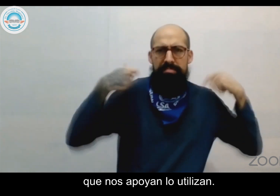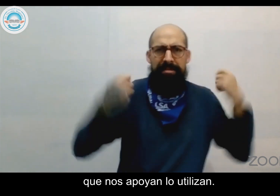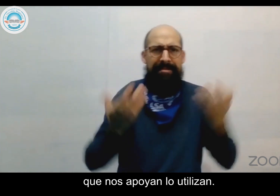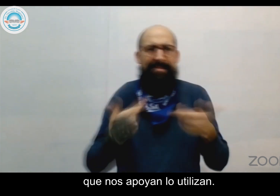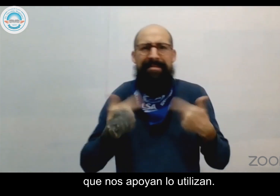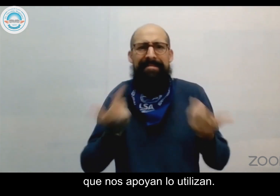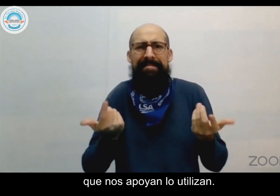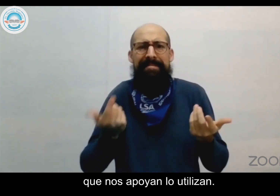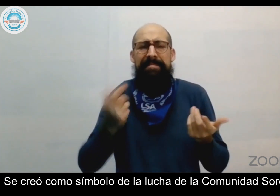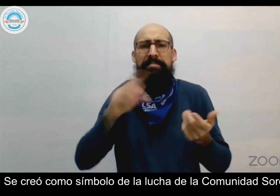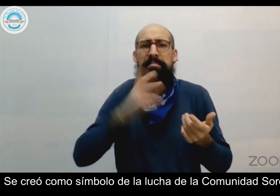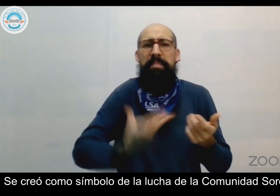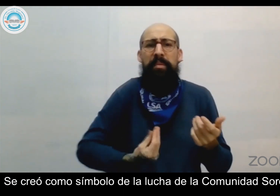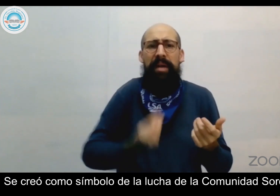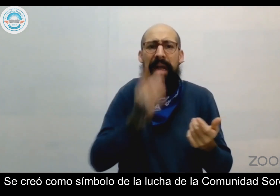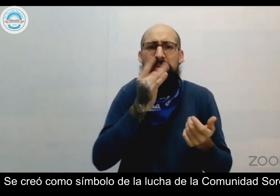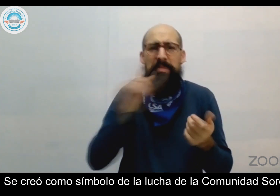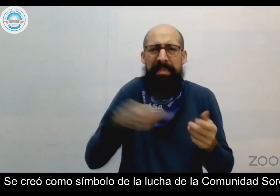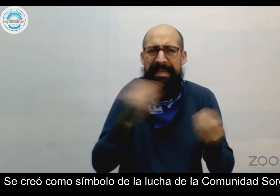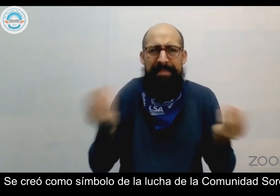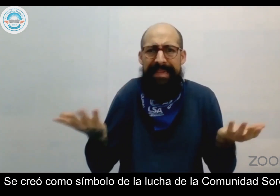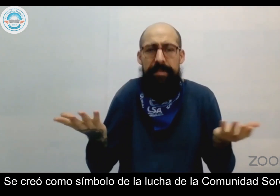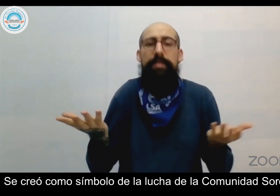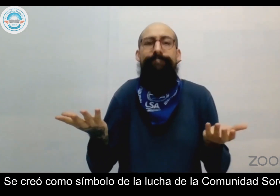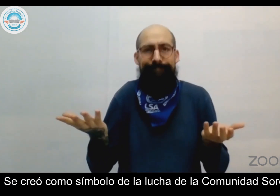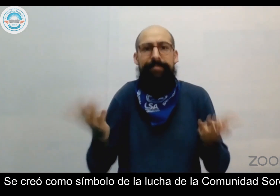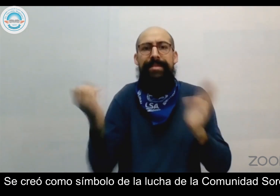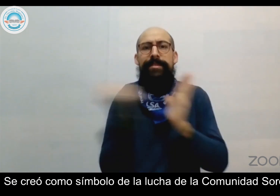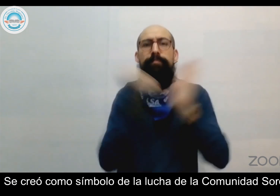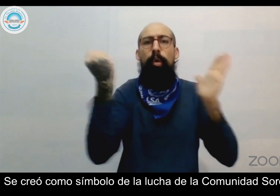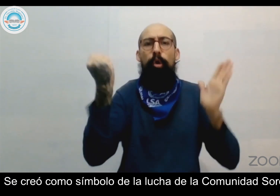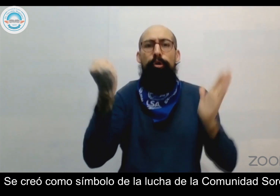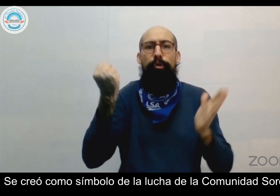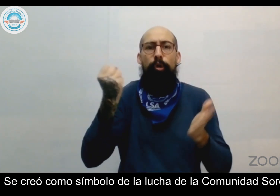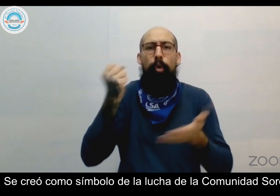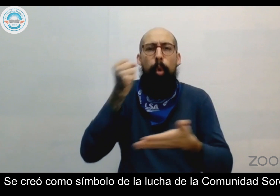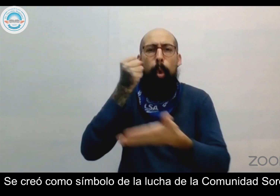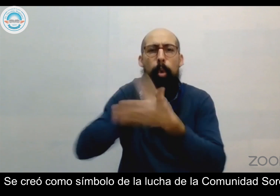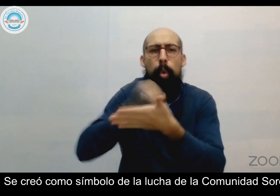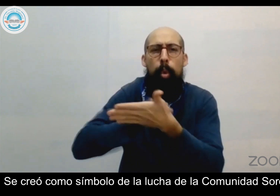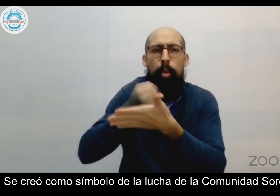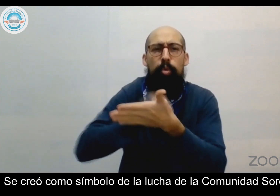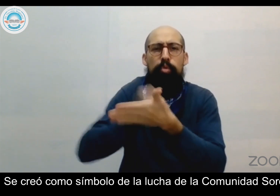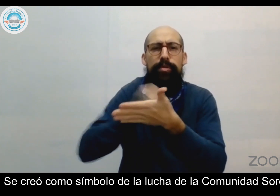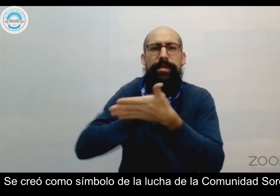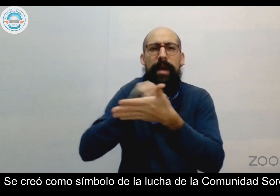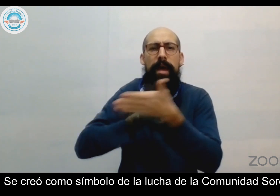lo utilizan. Se creó como símbolo de la lucha de la comunidad sorda.